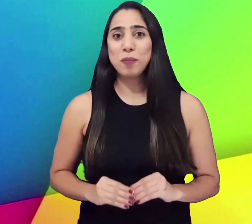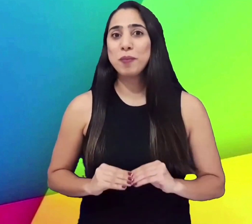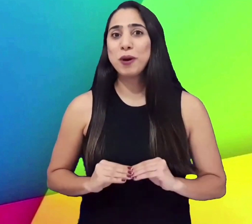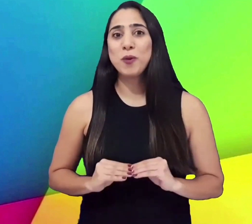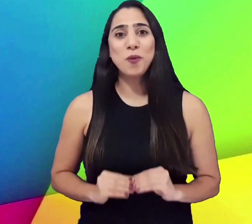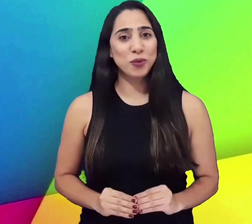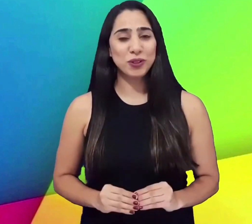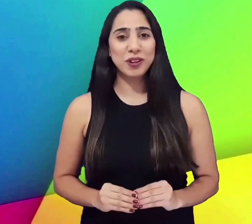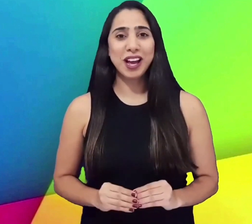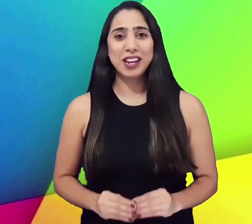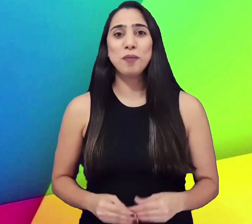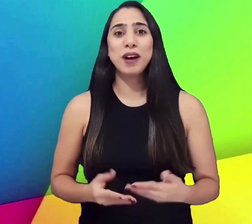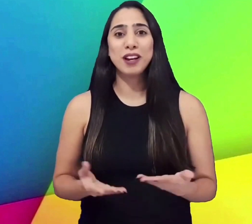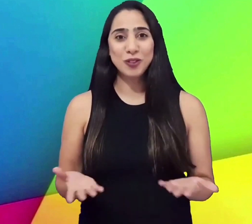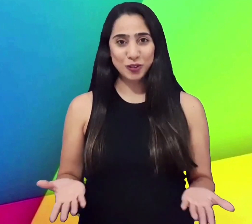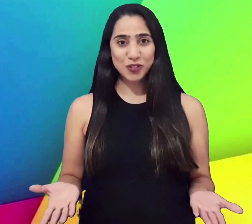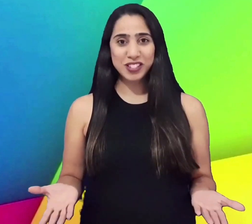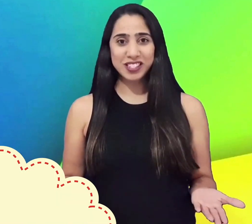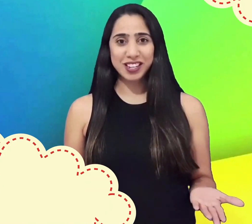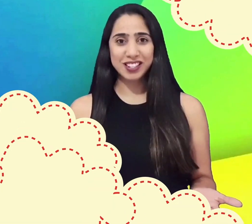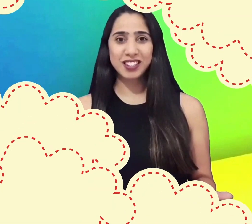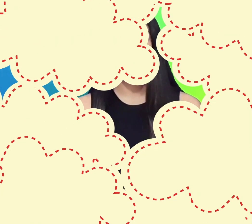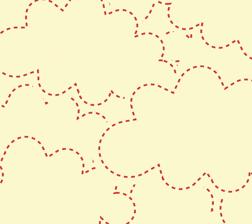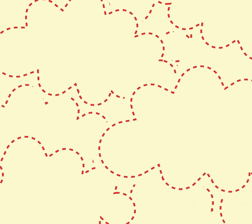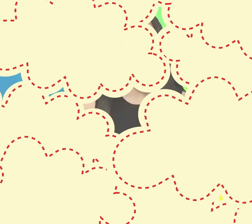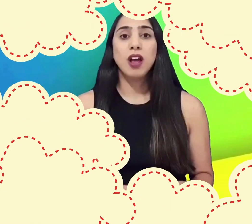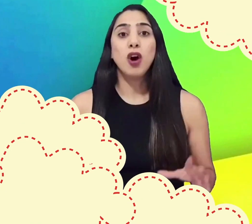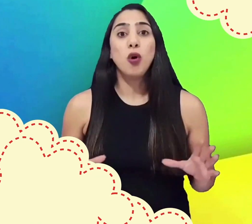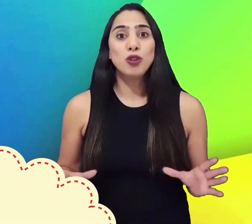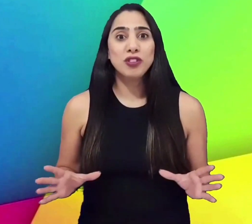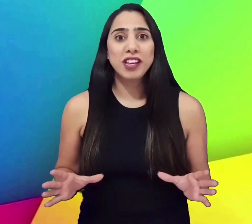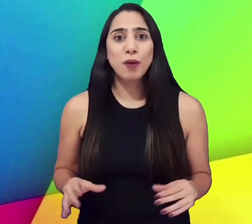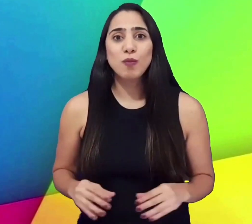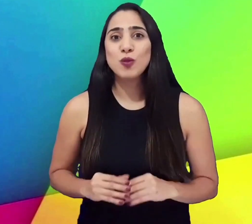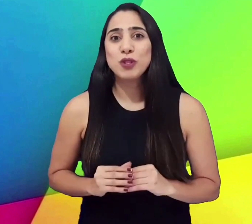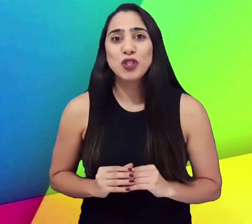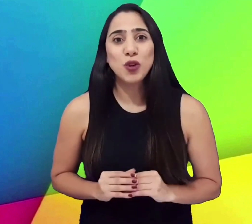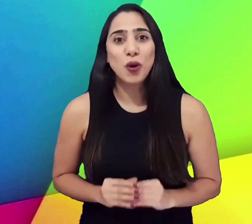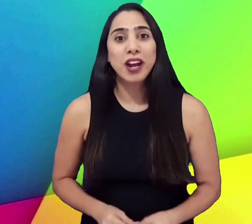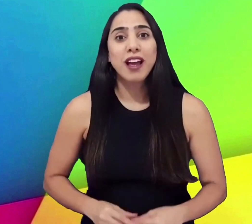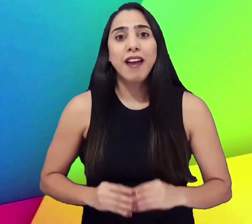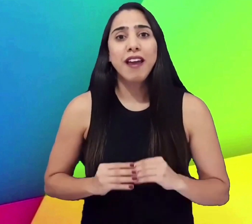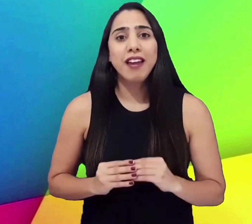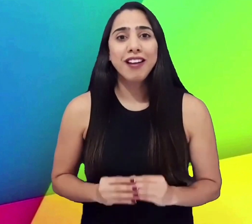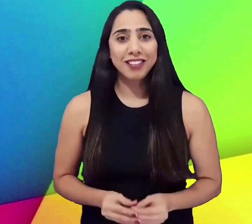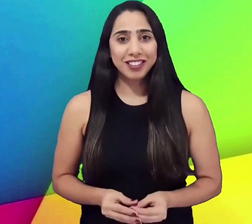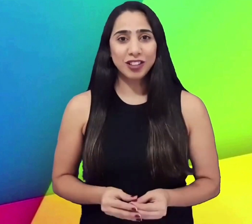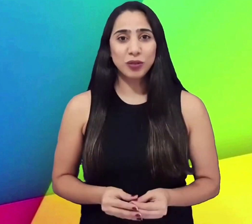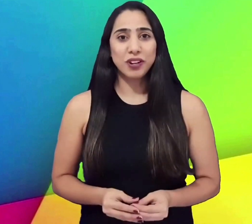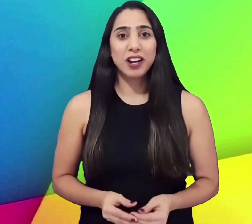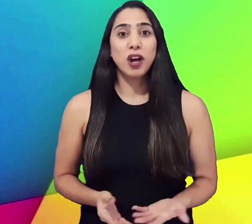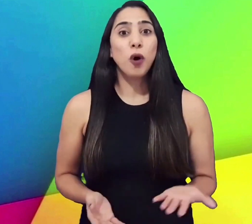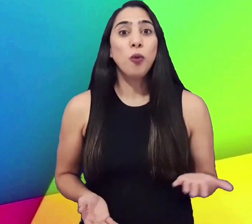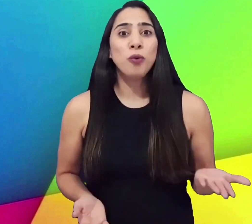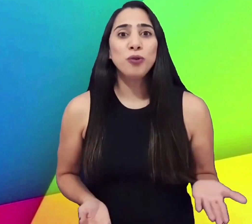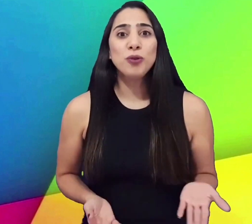preparou com muito carinho para todos vocês. Hoje teremos uma história encantadora, o mundo